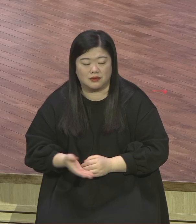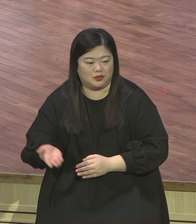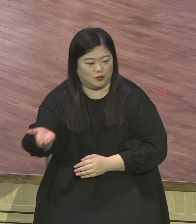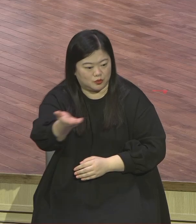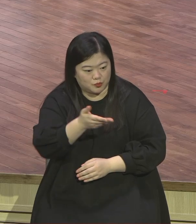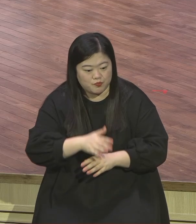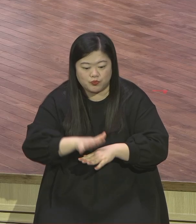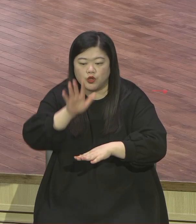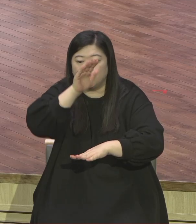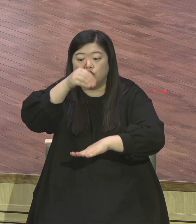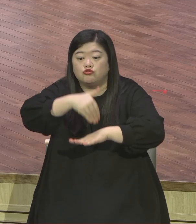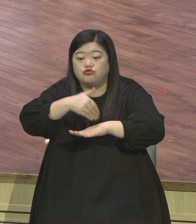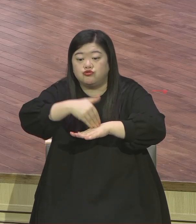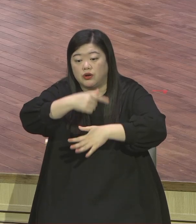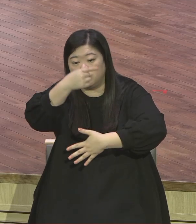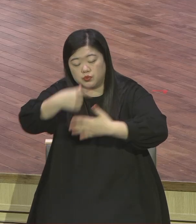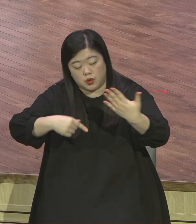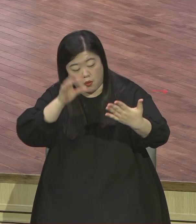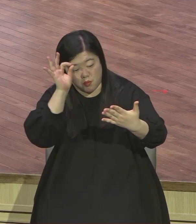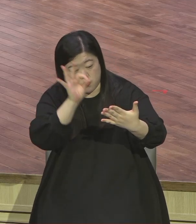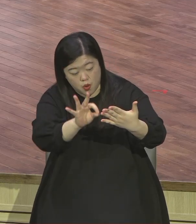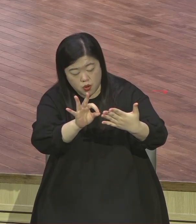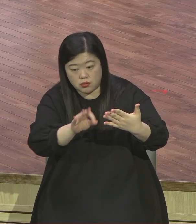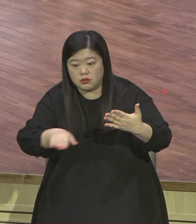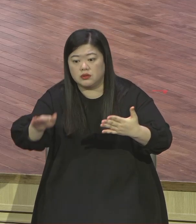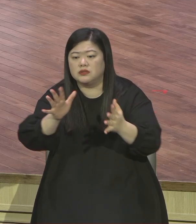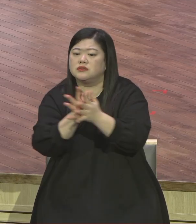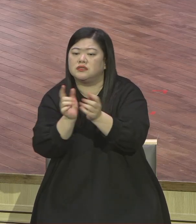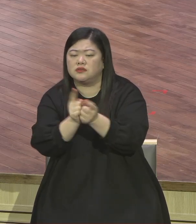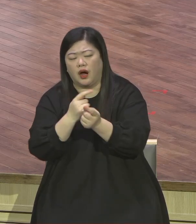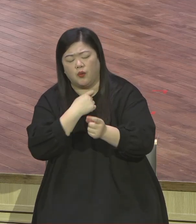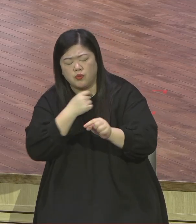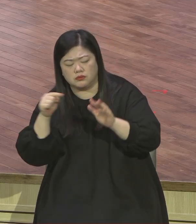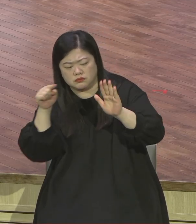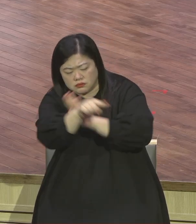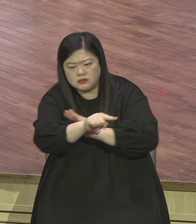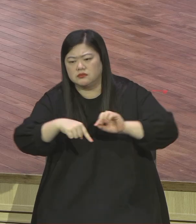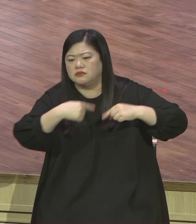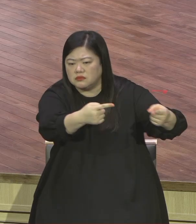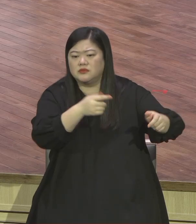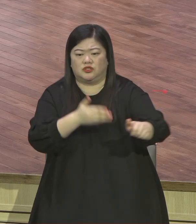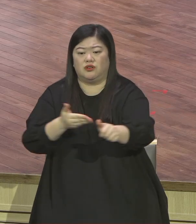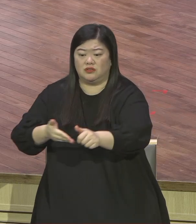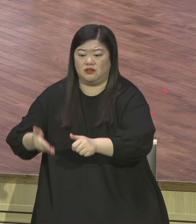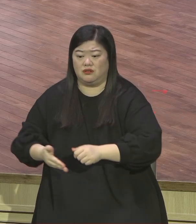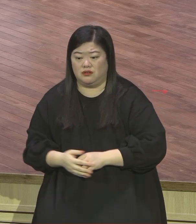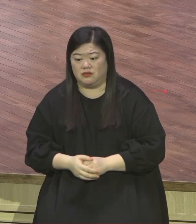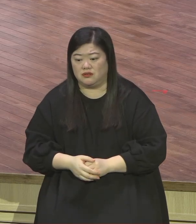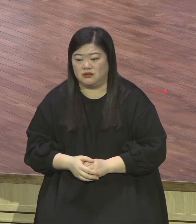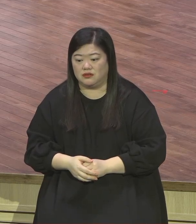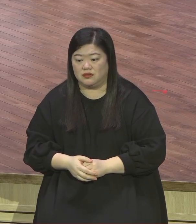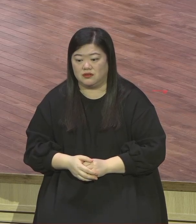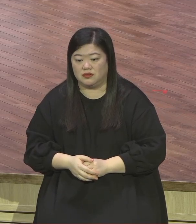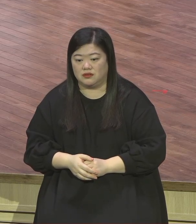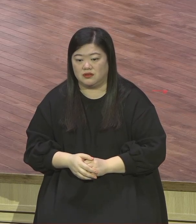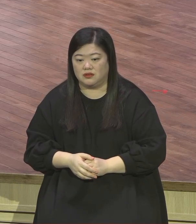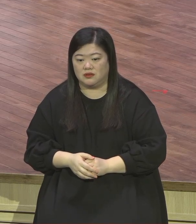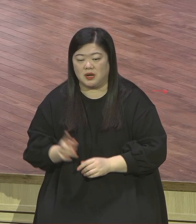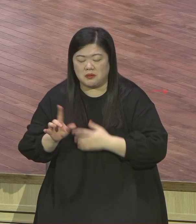체질을 바뀌려면 훈련 받아야 돼요 한 번 듣고 끝나면 그건 안 돼요 체질 안 바뀝니다 죽어도 안 바뀌어요